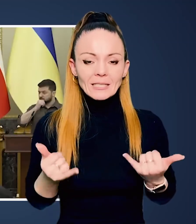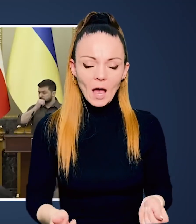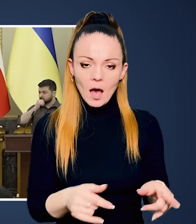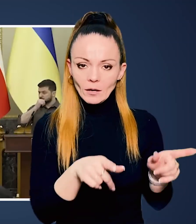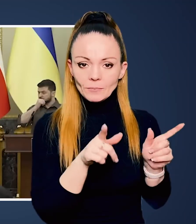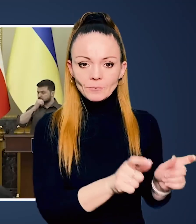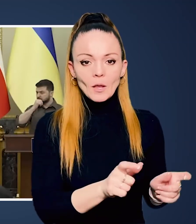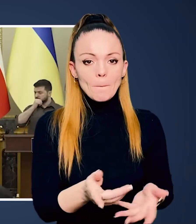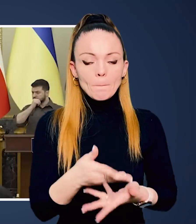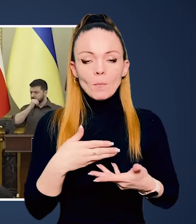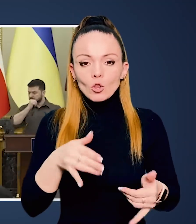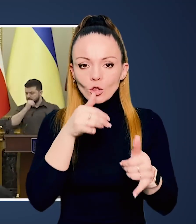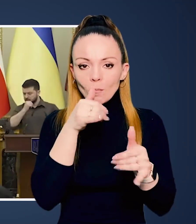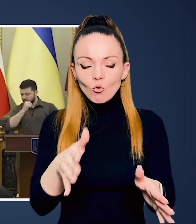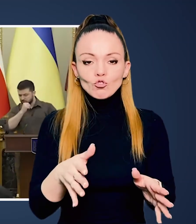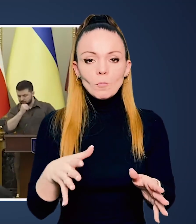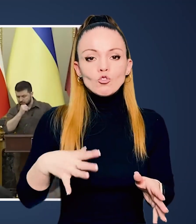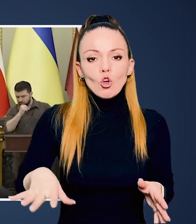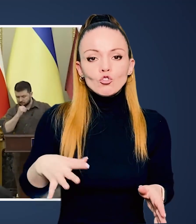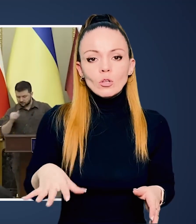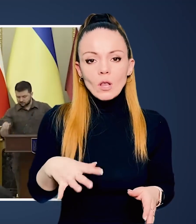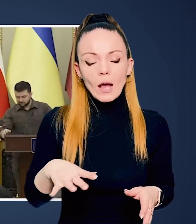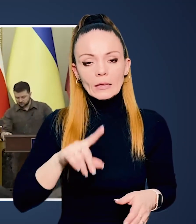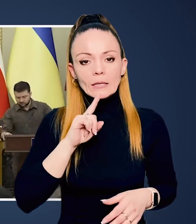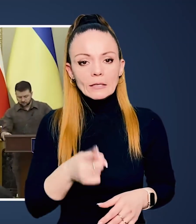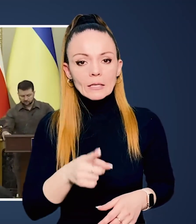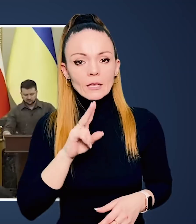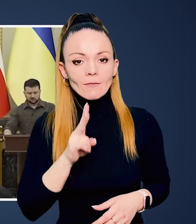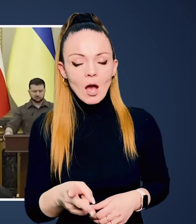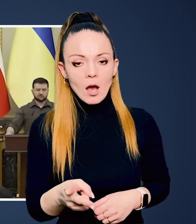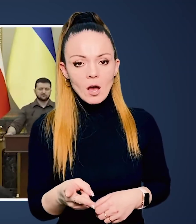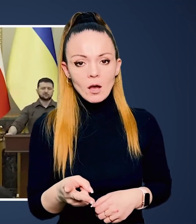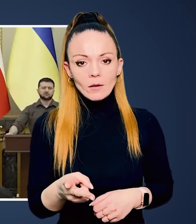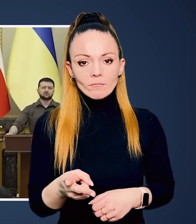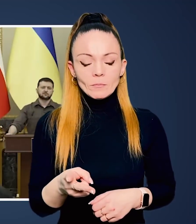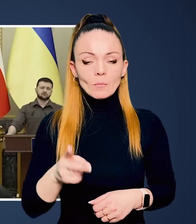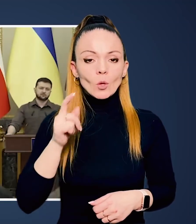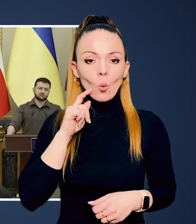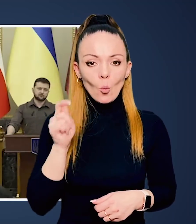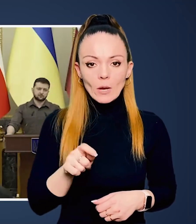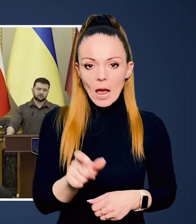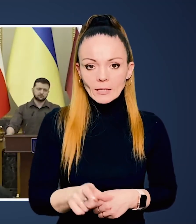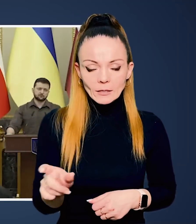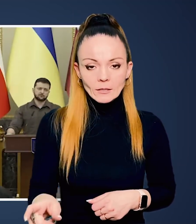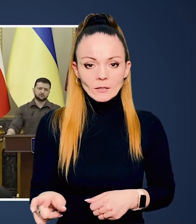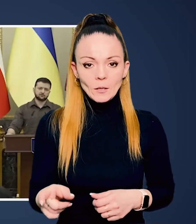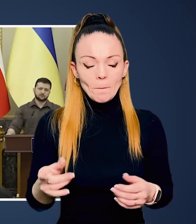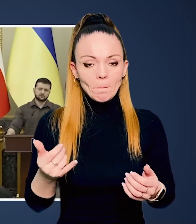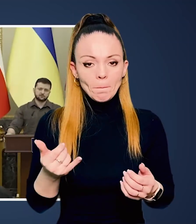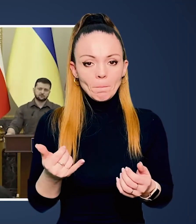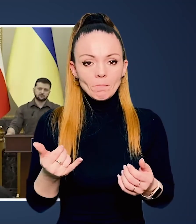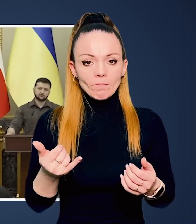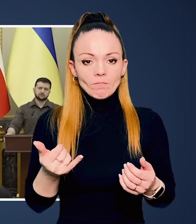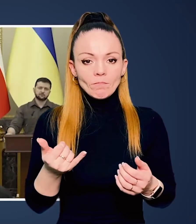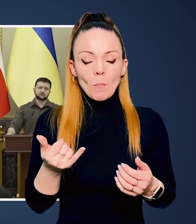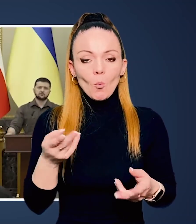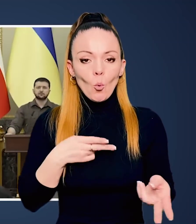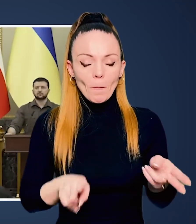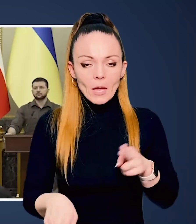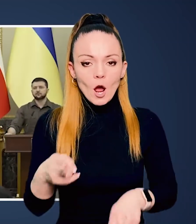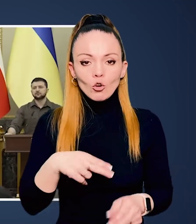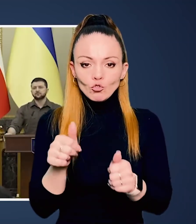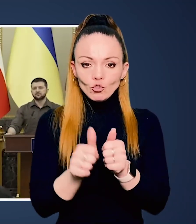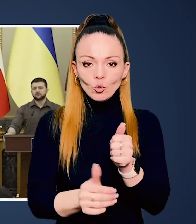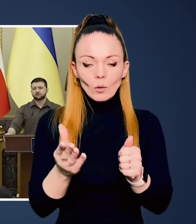банків треба накласти саме зараз. Ми не можемо дожидати рік чи два. Українці